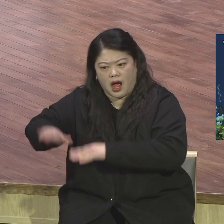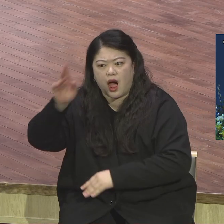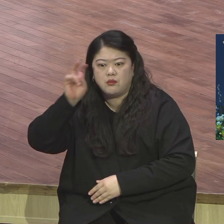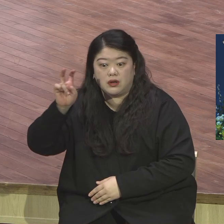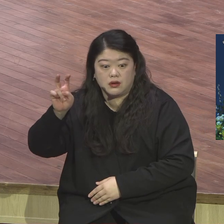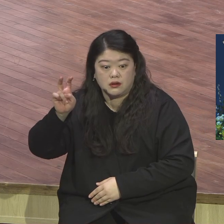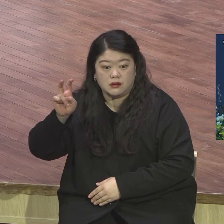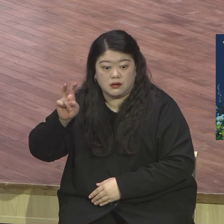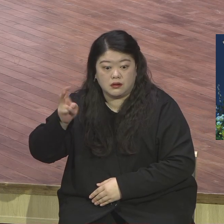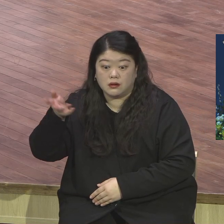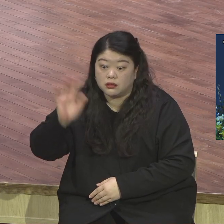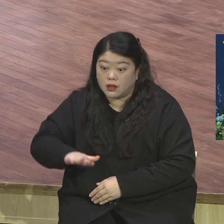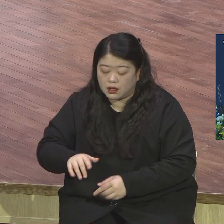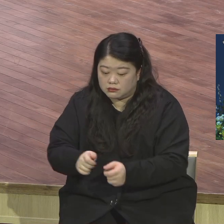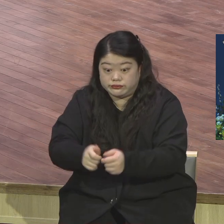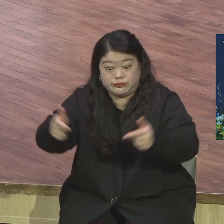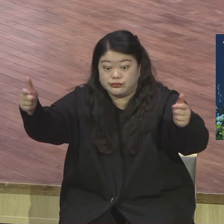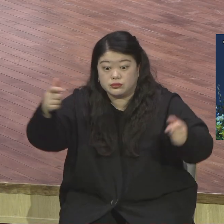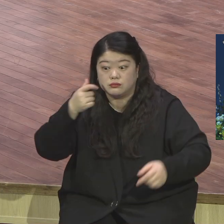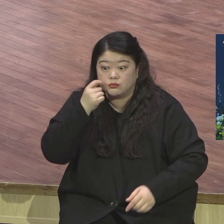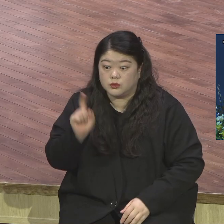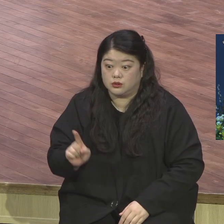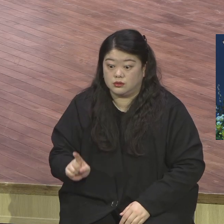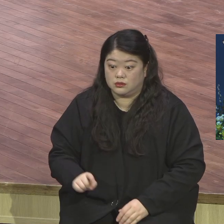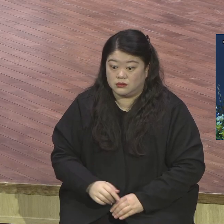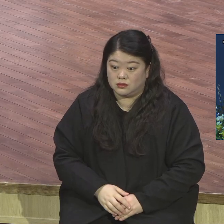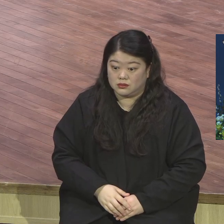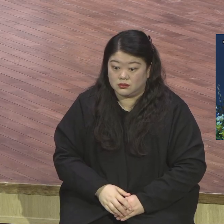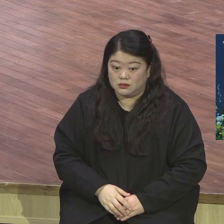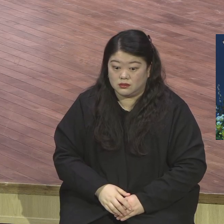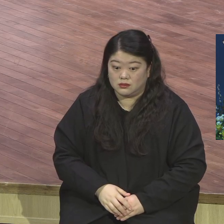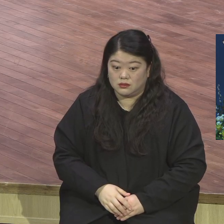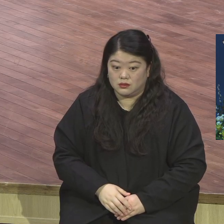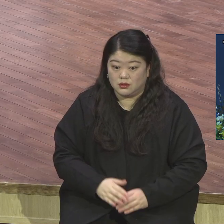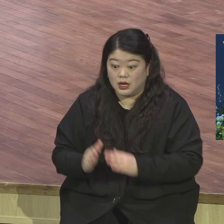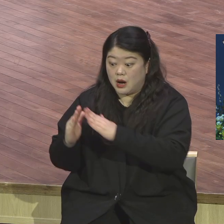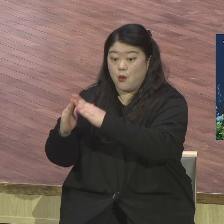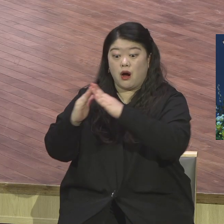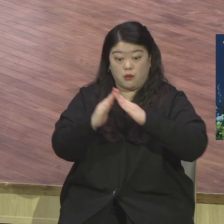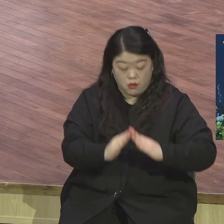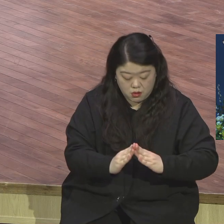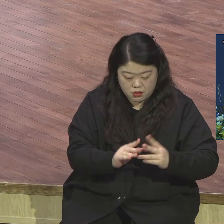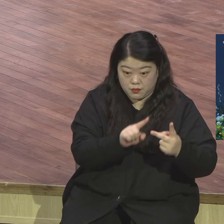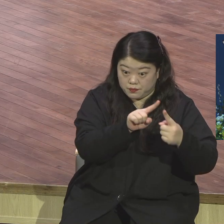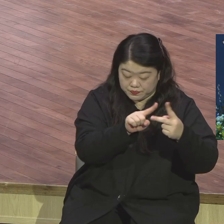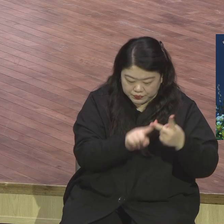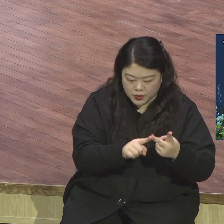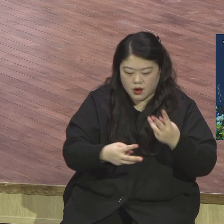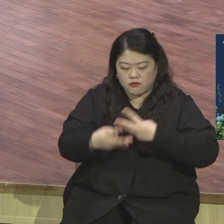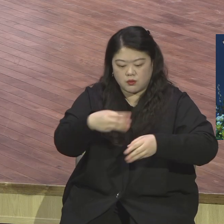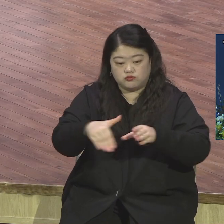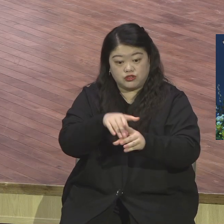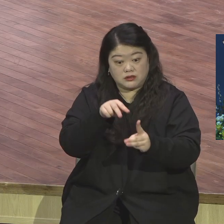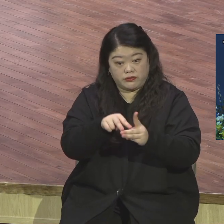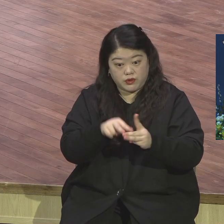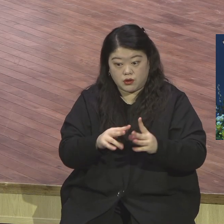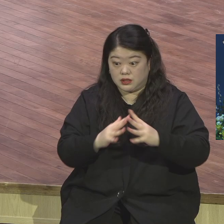랩런트 문화센터를 그렇게 세우시고 또 본당 헌당까지 이렇게 할 수 있는 인도를